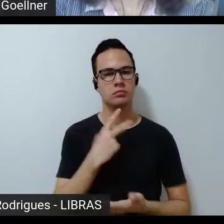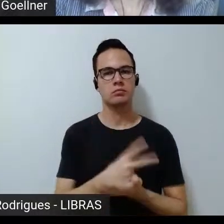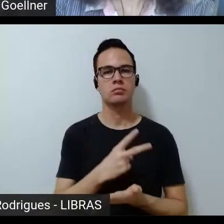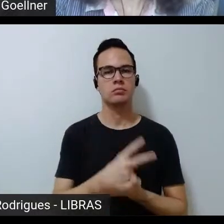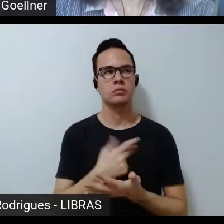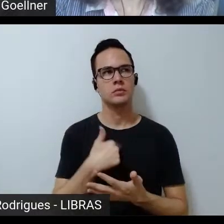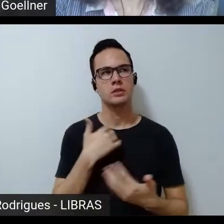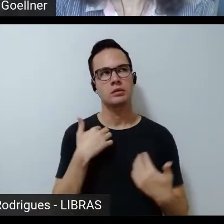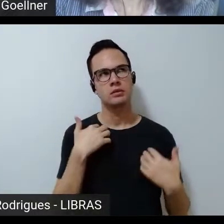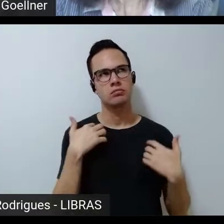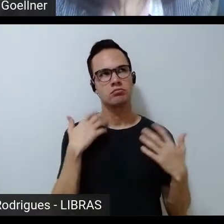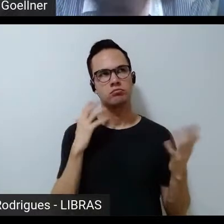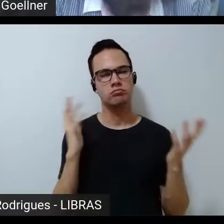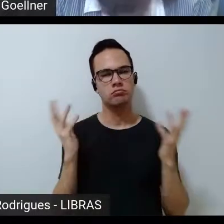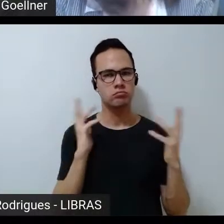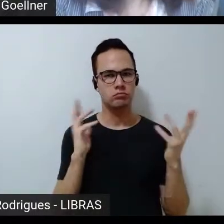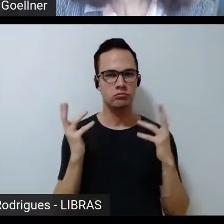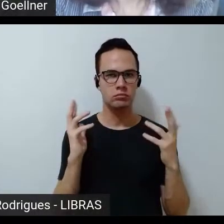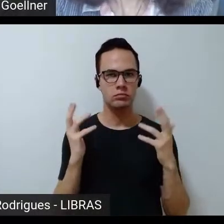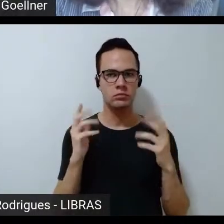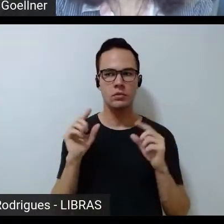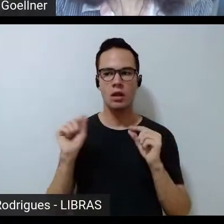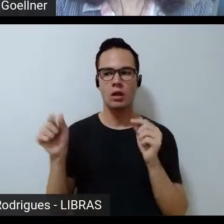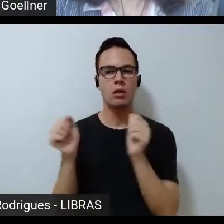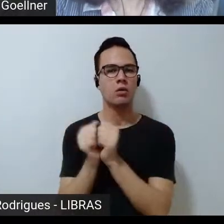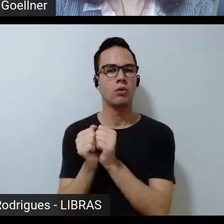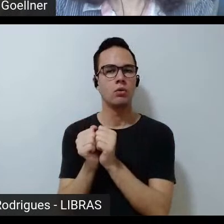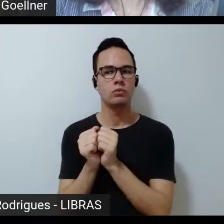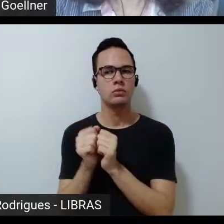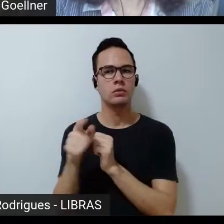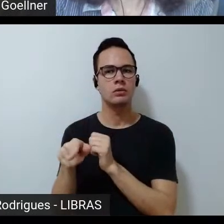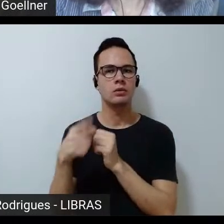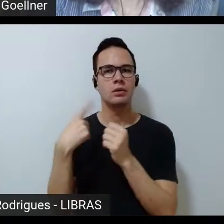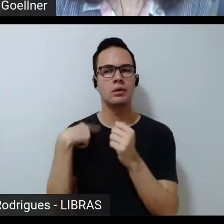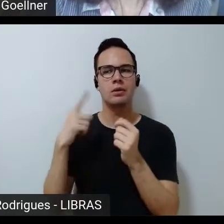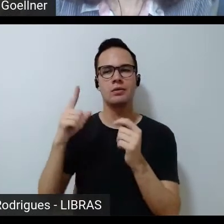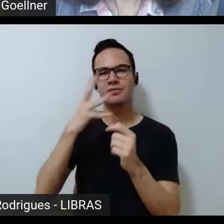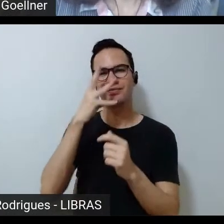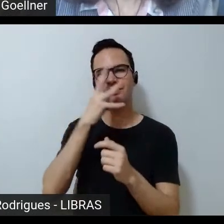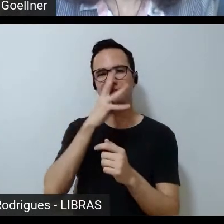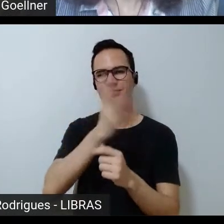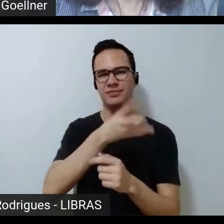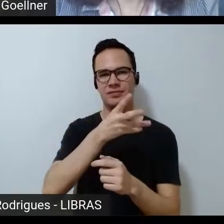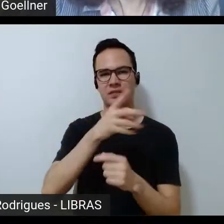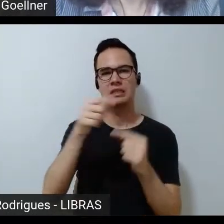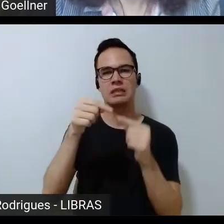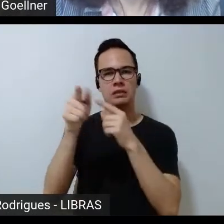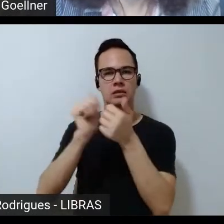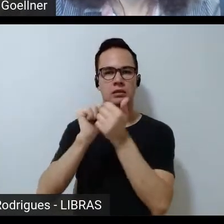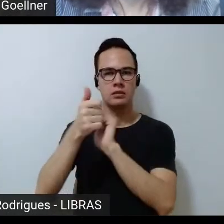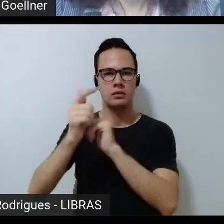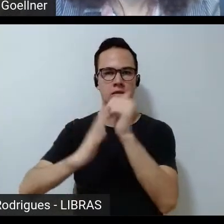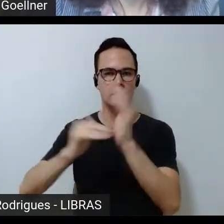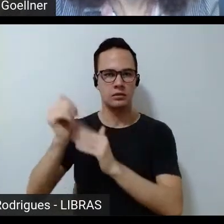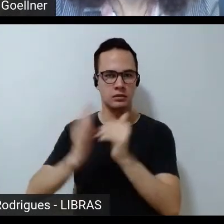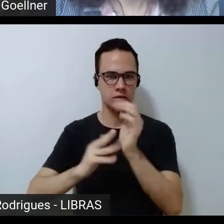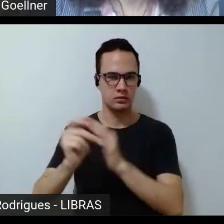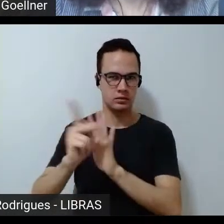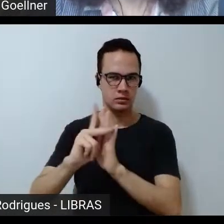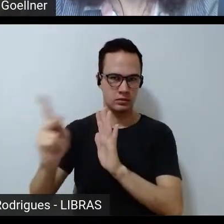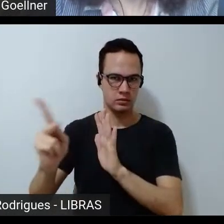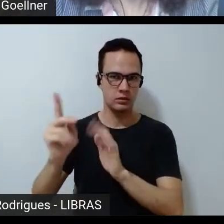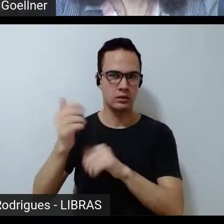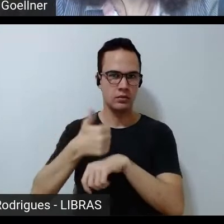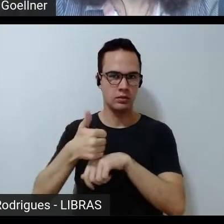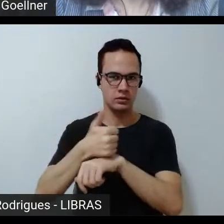receosa o que vem junto da crítica que se faz a esse esporte profissionalizado. O esporte para